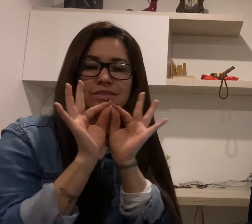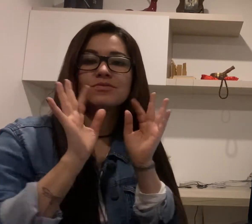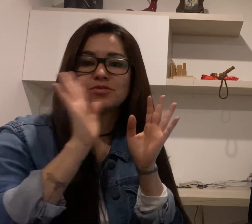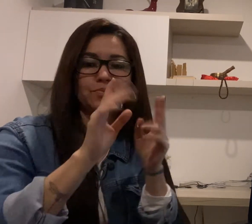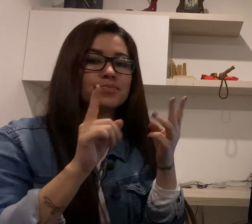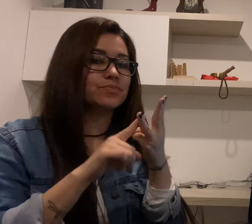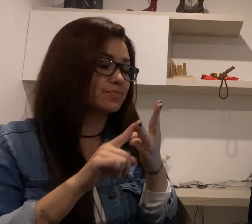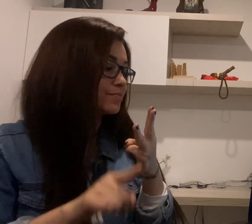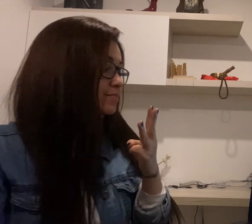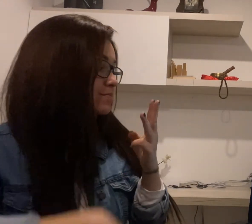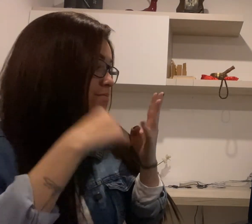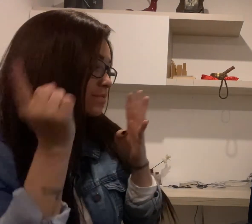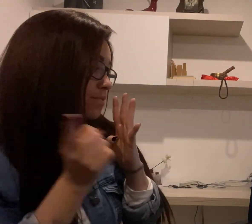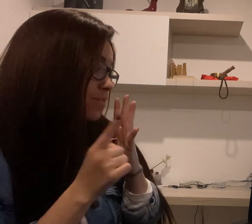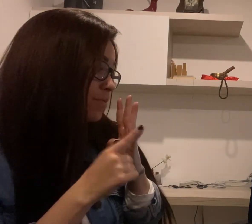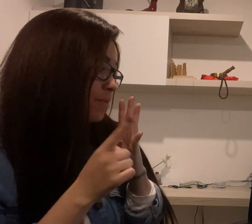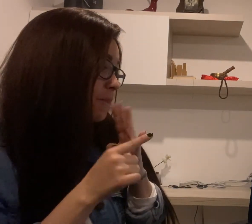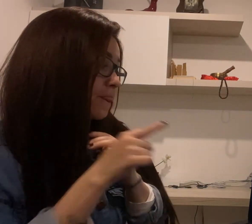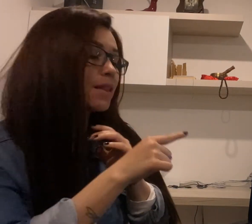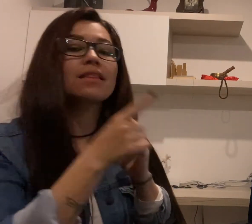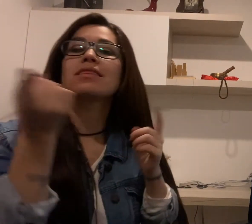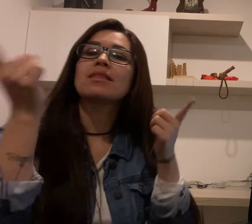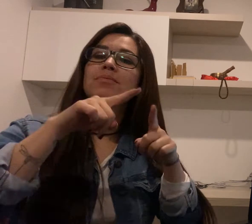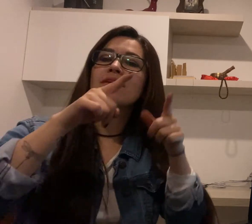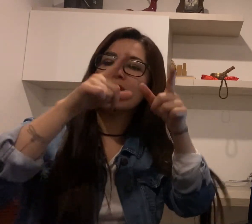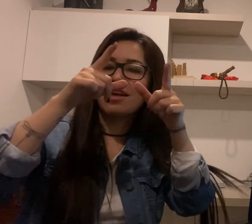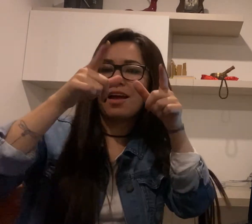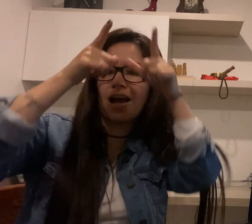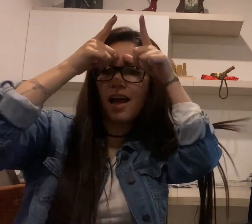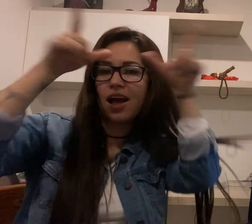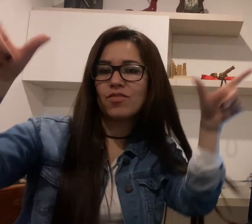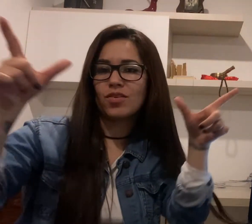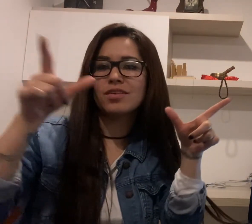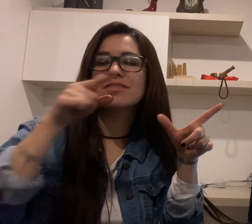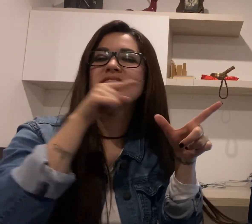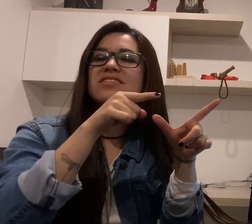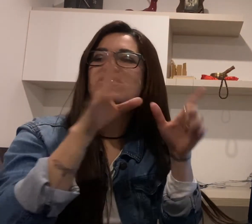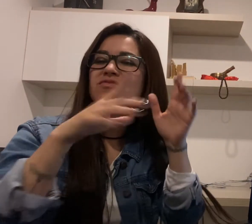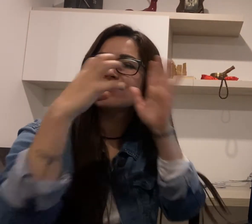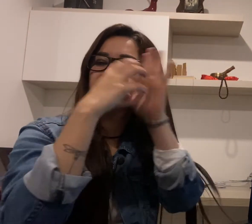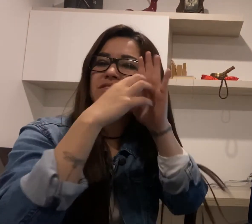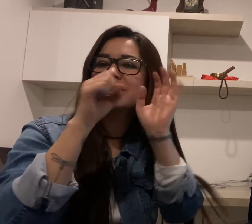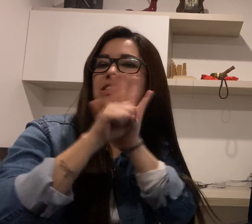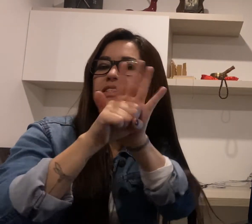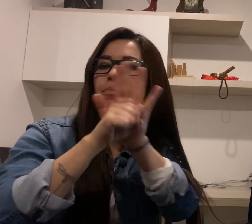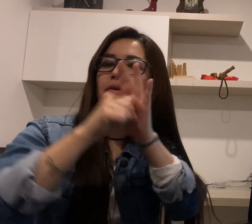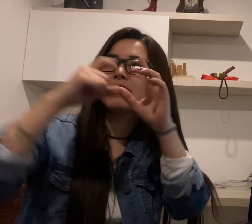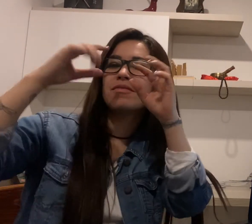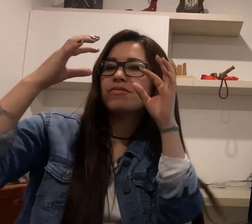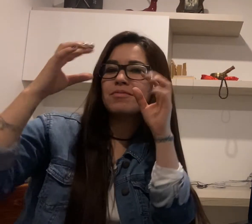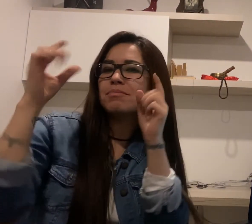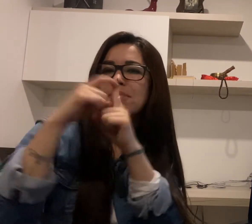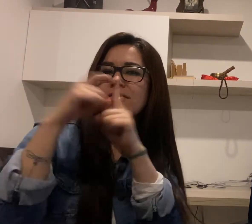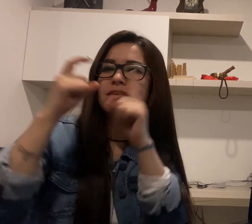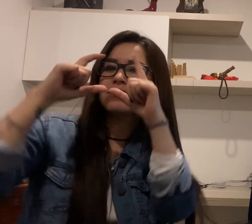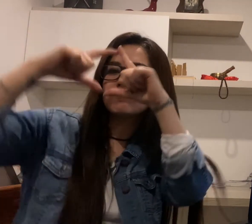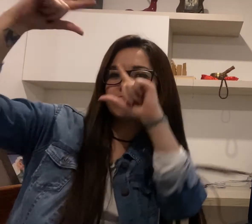blanco, negro y los colores primarios. También se trae a las obras el lenguaje de los